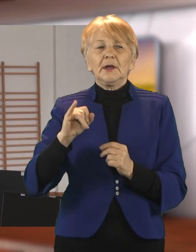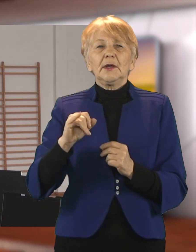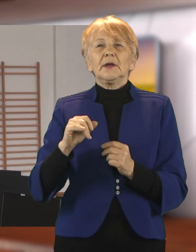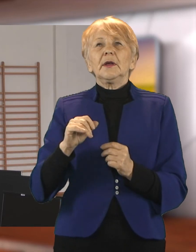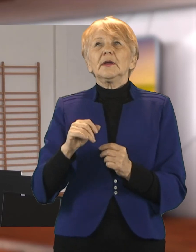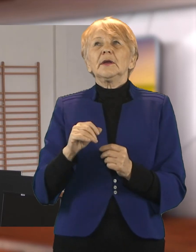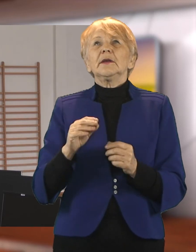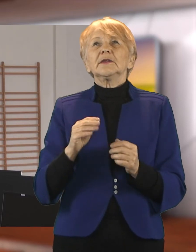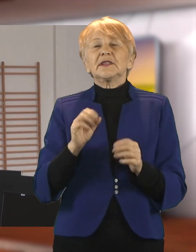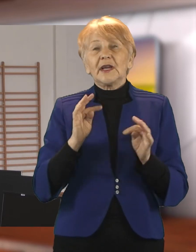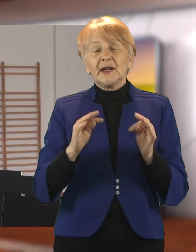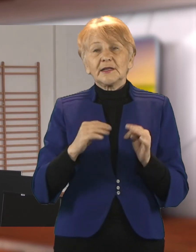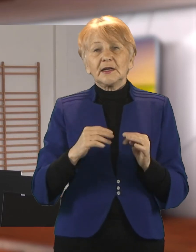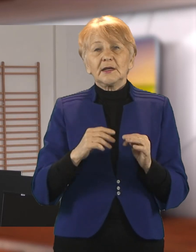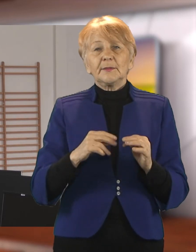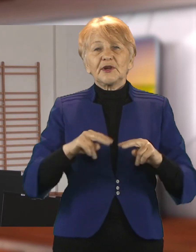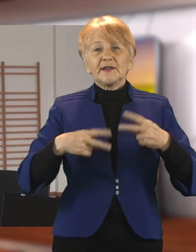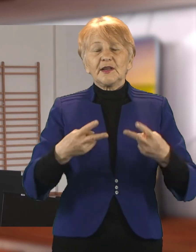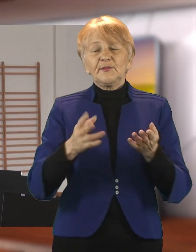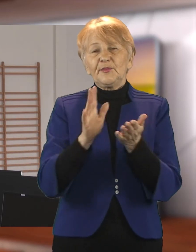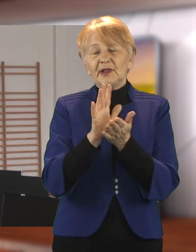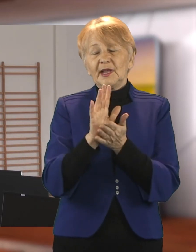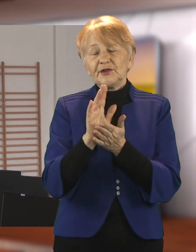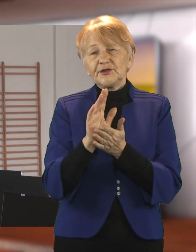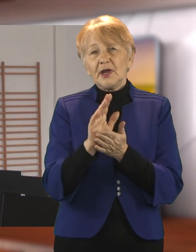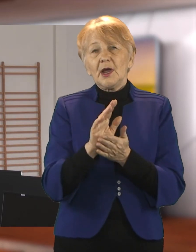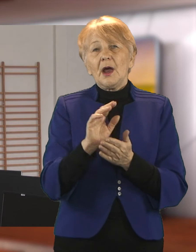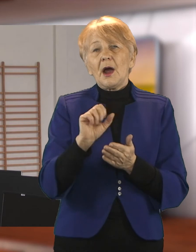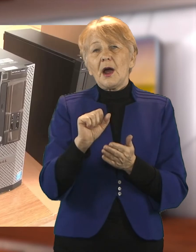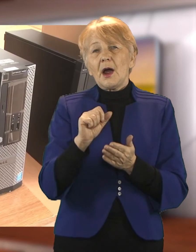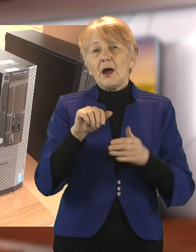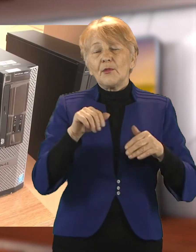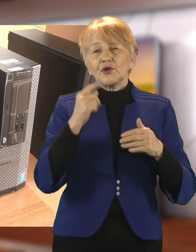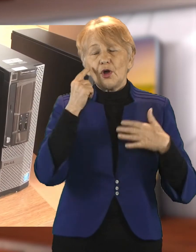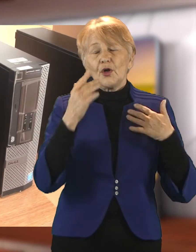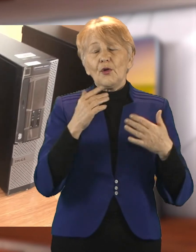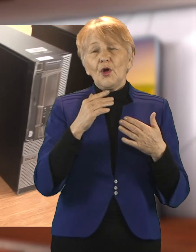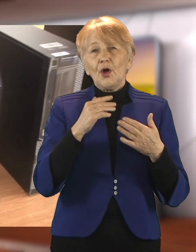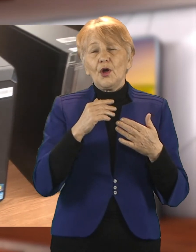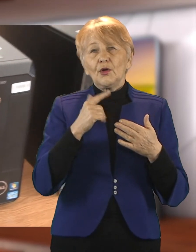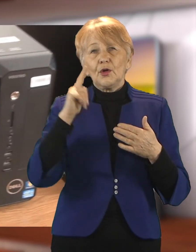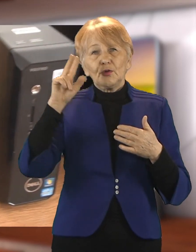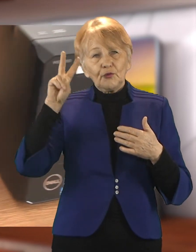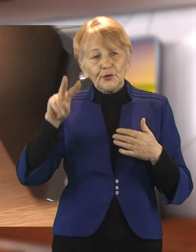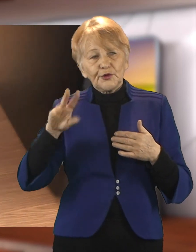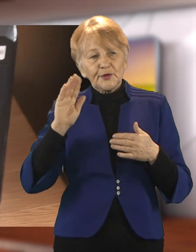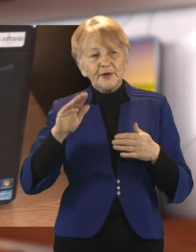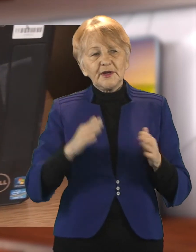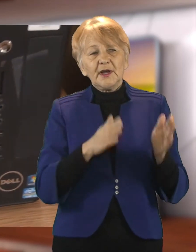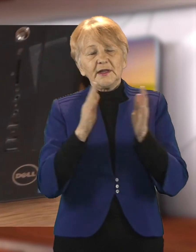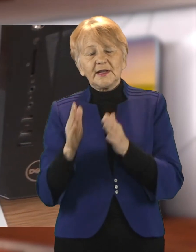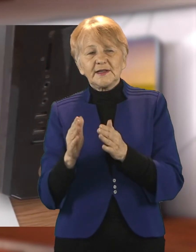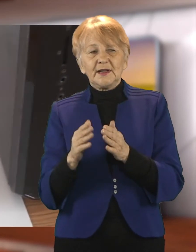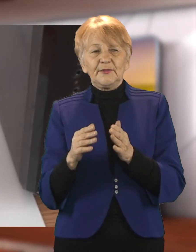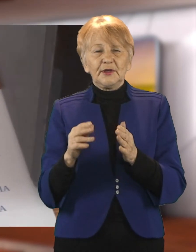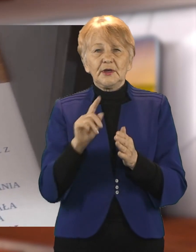Około miesiąca, dwóch, drugie 15 dojedzie. Być może, że z laptopami. Pomysłodawcą akcji przekazywania sprzętu komputerowego